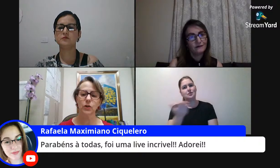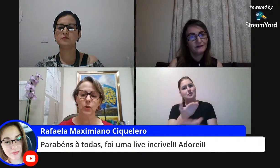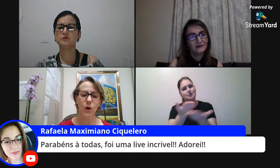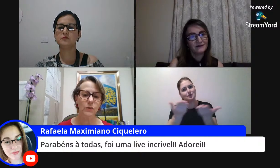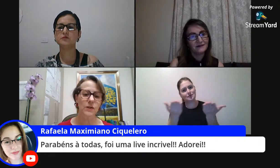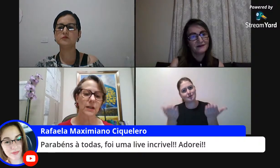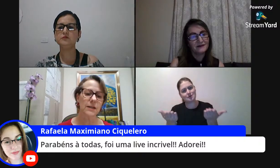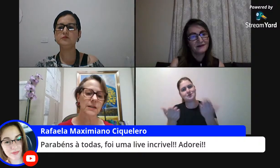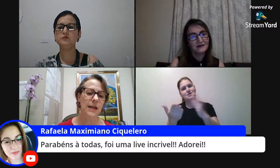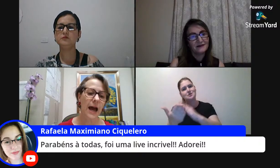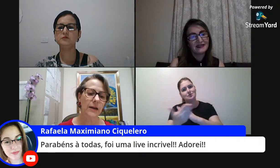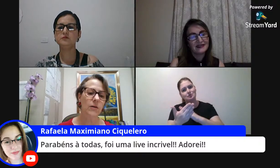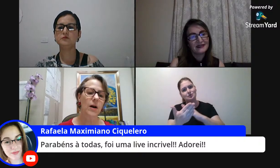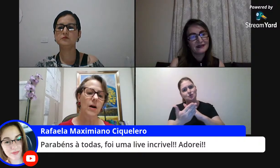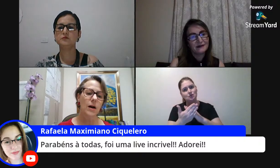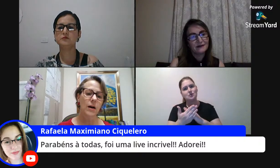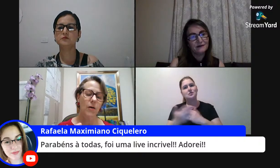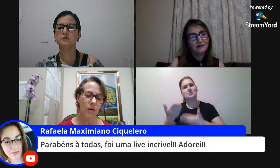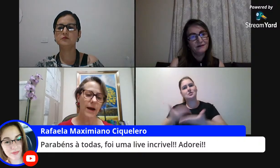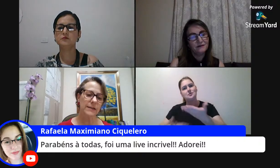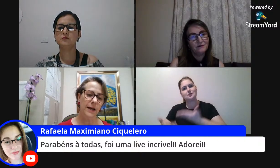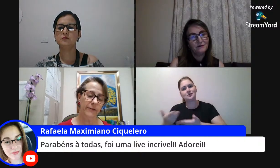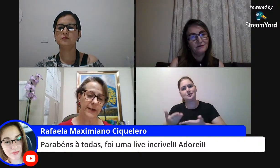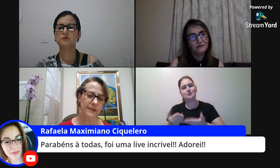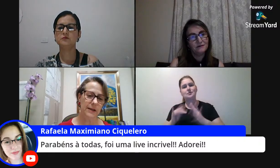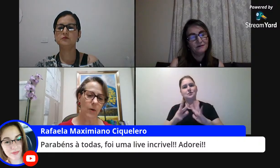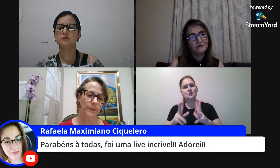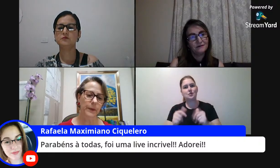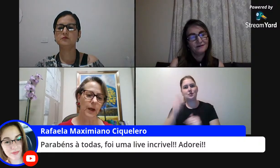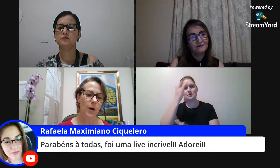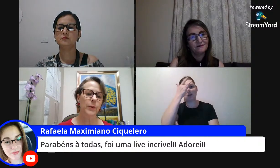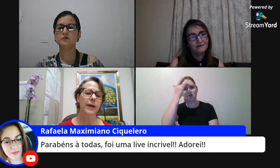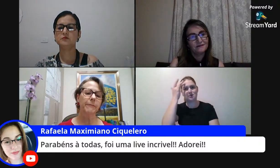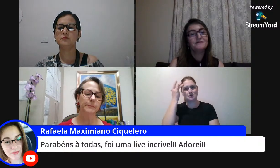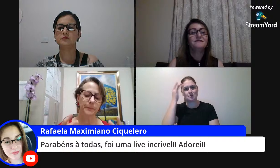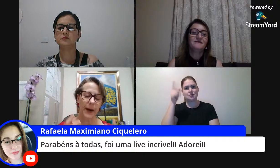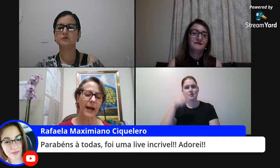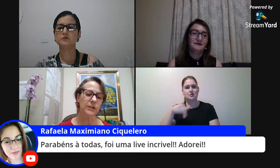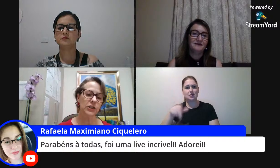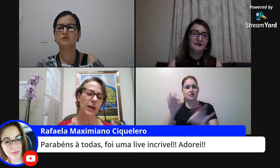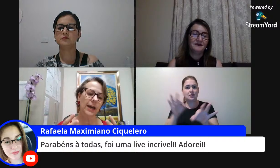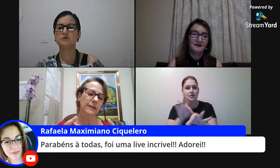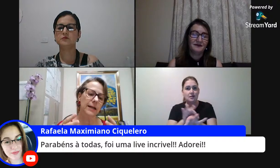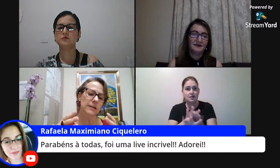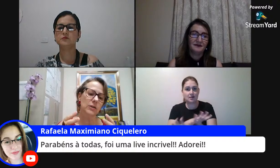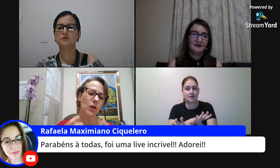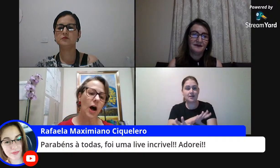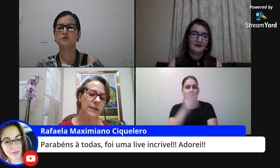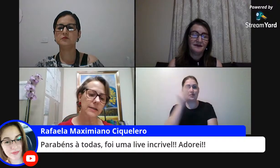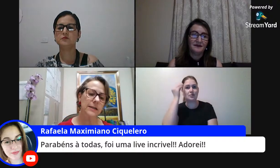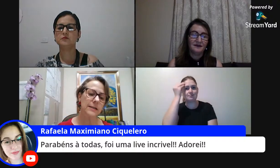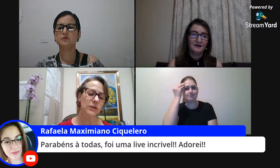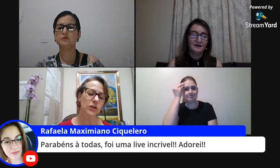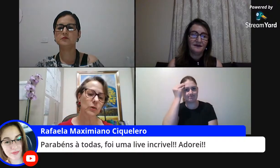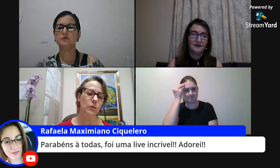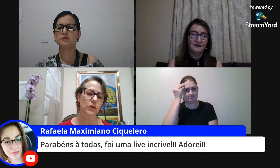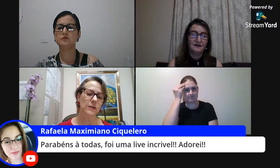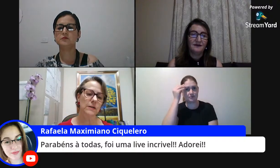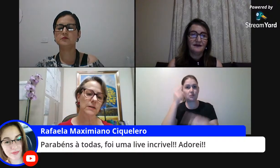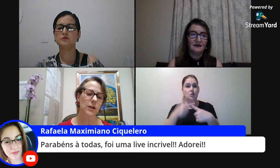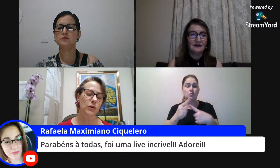espero que todos aqui saiam com essa reflexão porque parte é das nossas